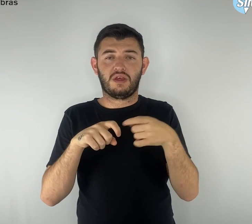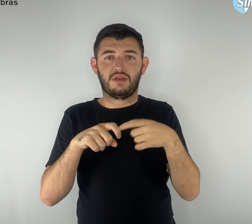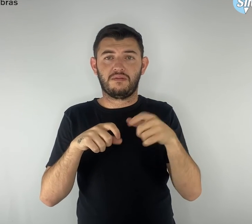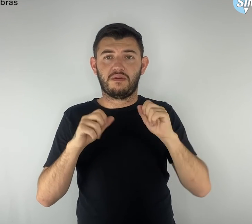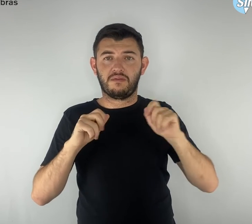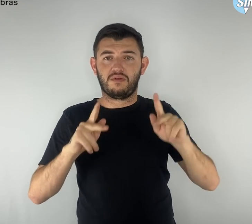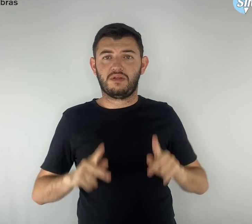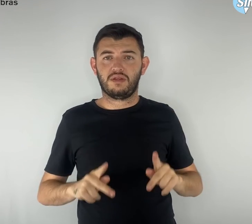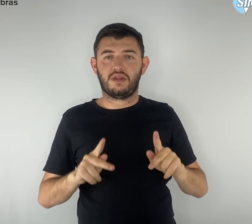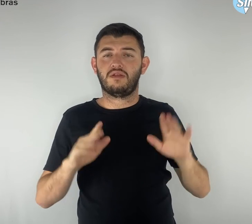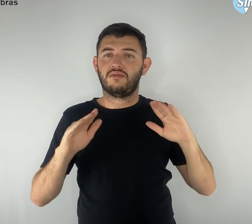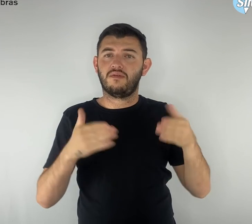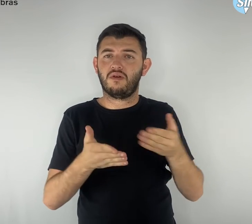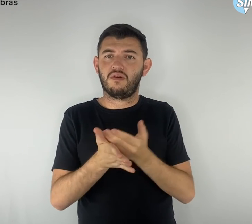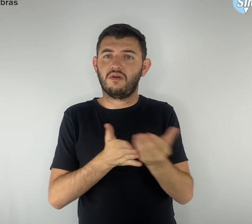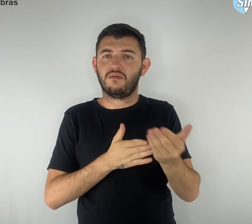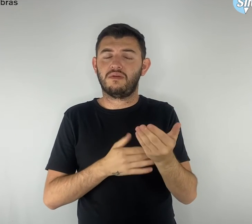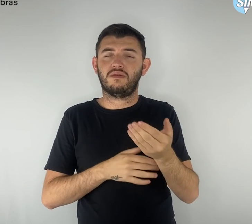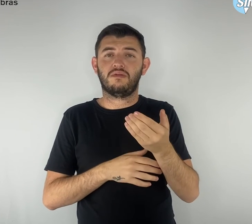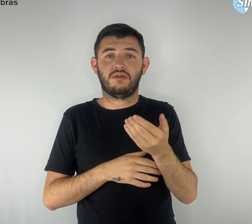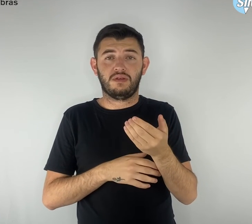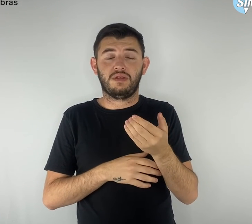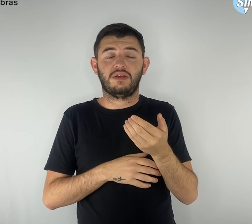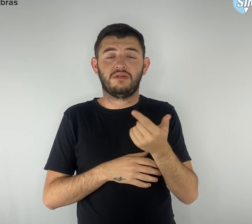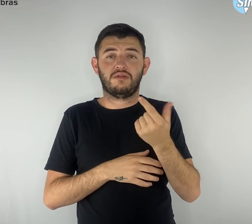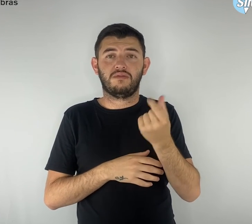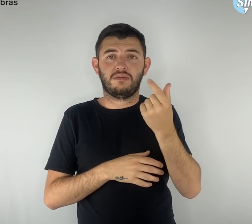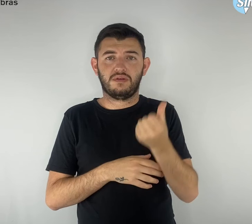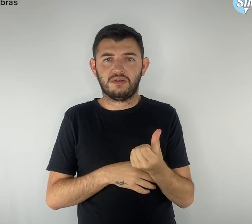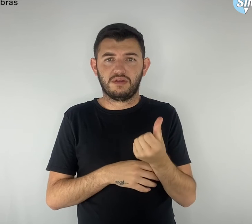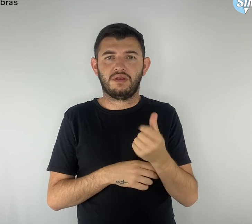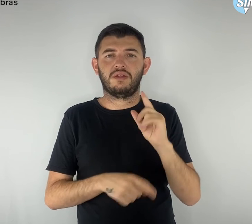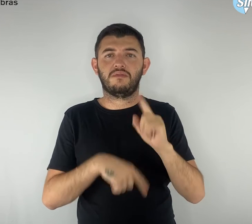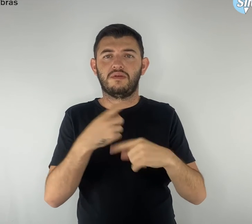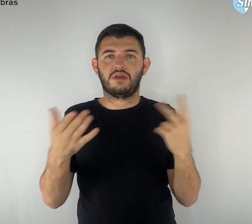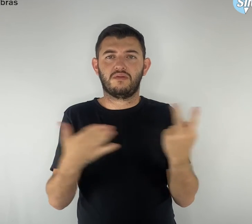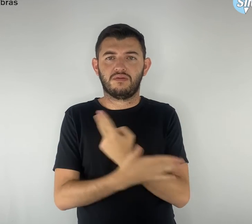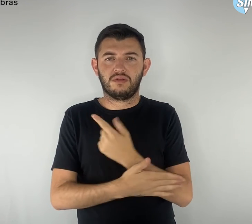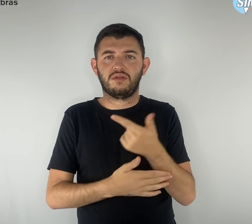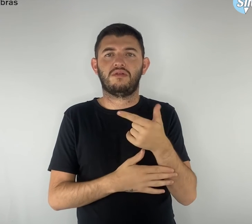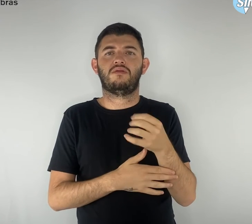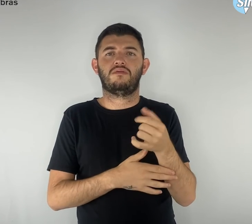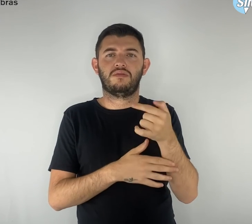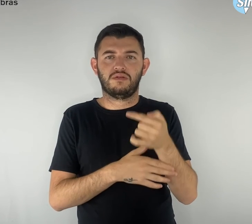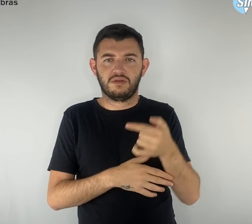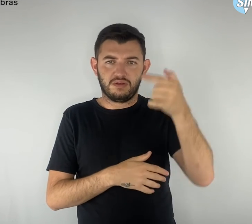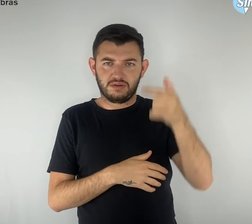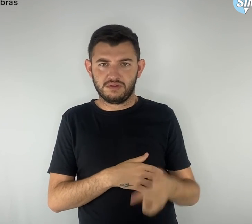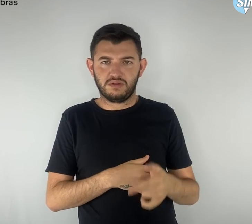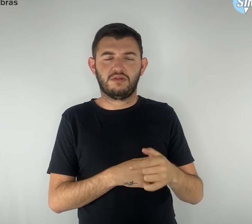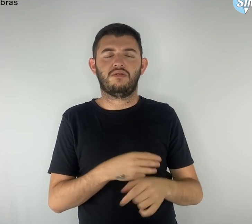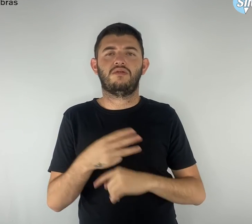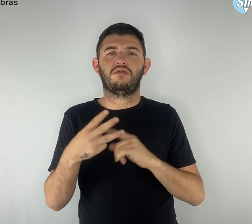disso, foi realizada em agosto de 2017, setembro de 2018,